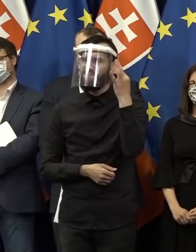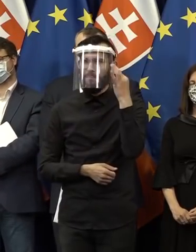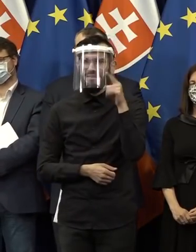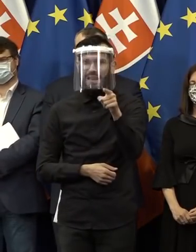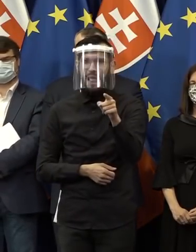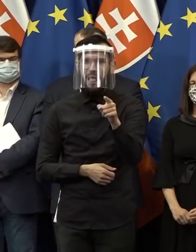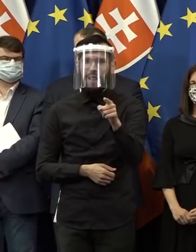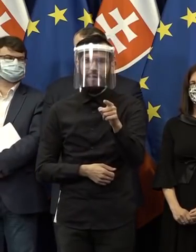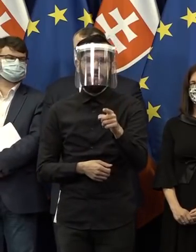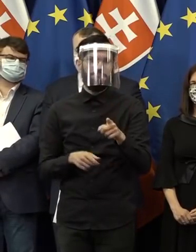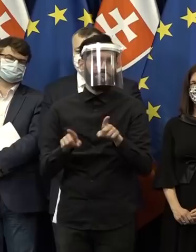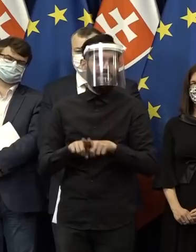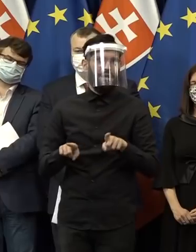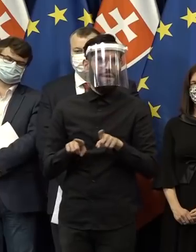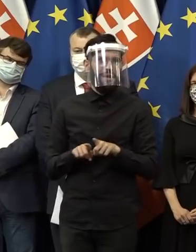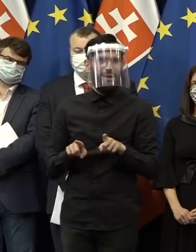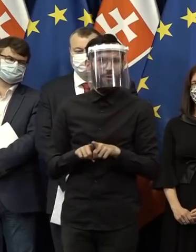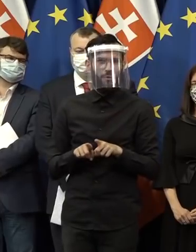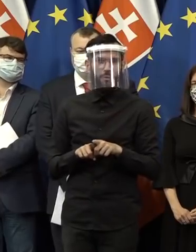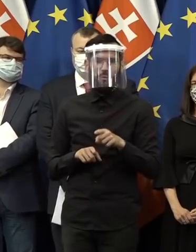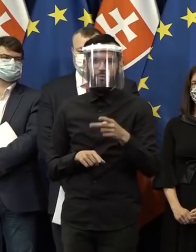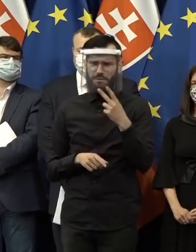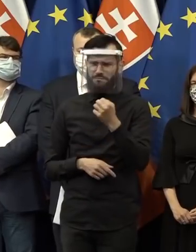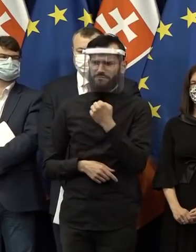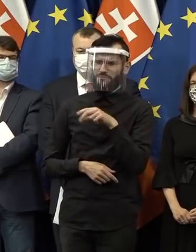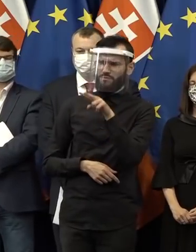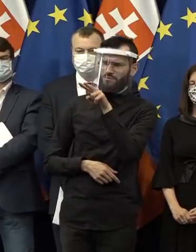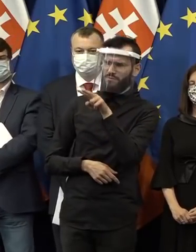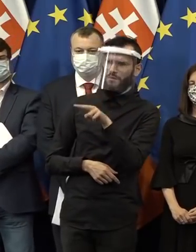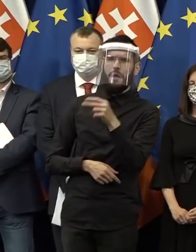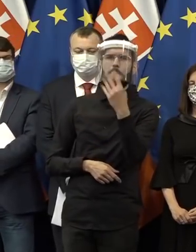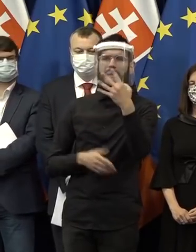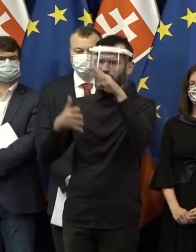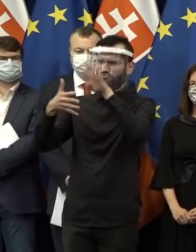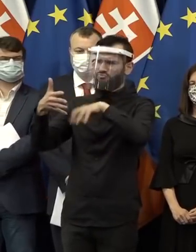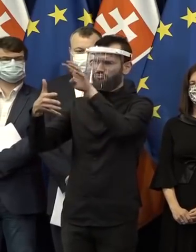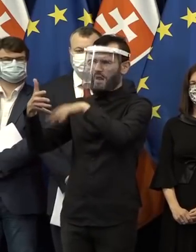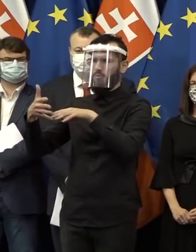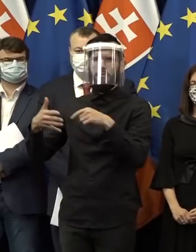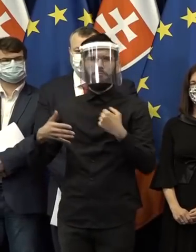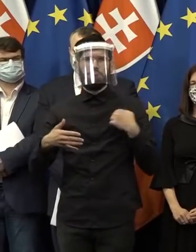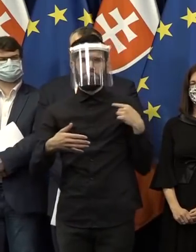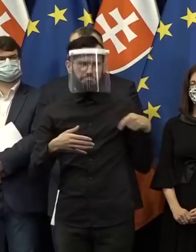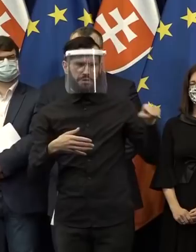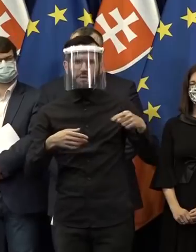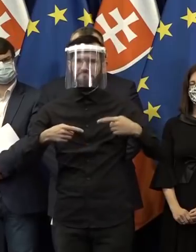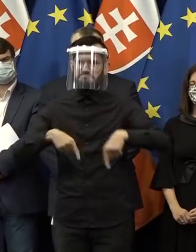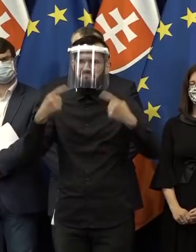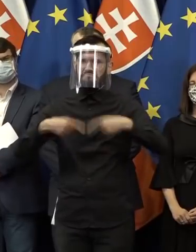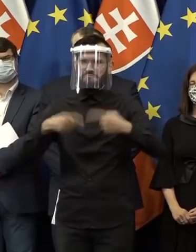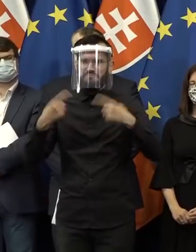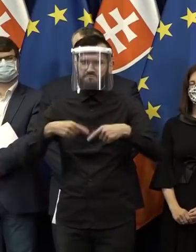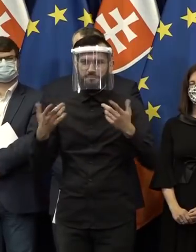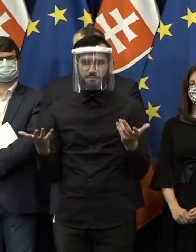takého slameneho panáka a zaregistroval som v ňom možno päť článkov o tom, ako sa vadíme na konkrétnej nejakej téme.